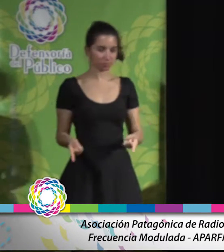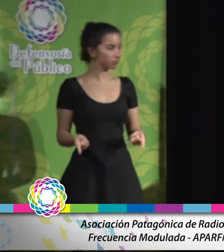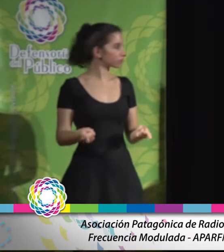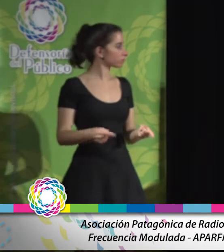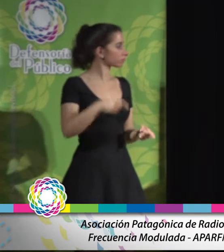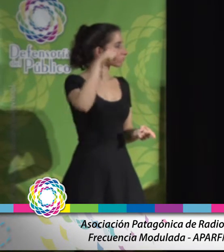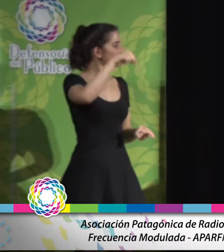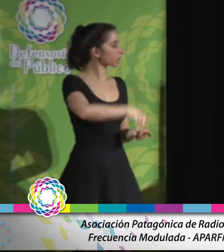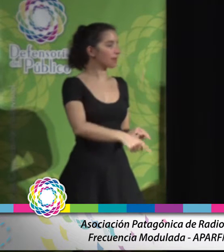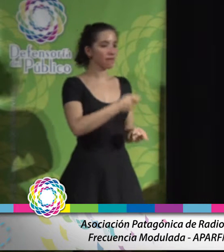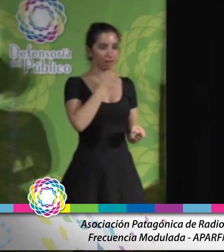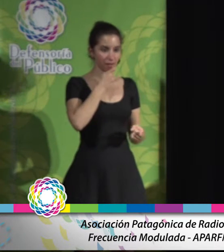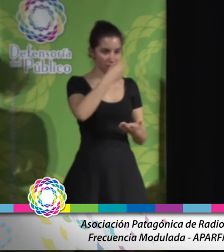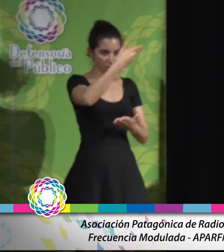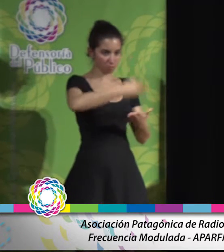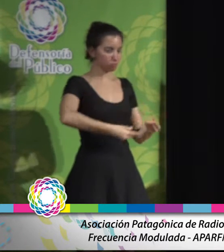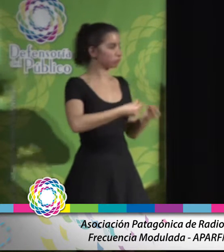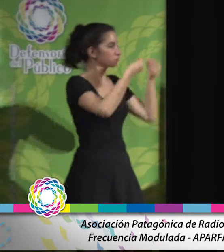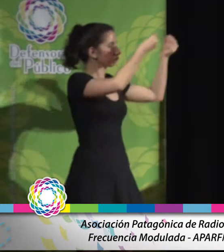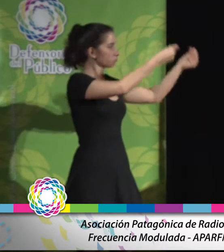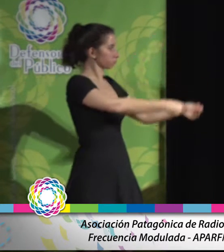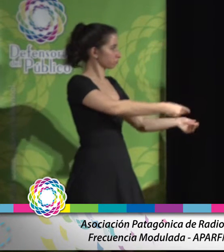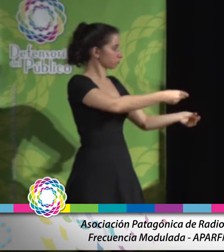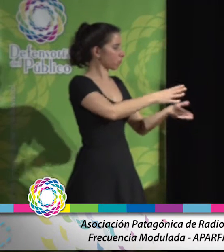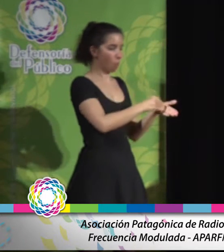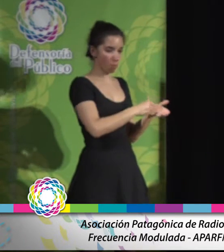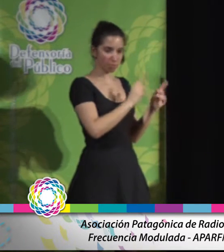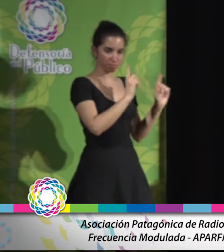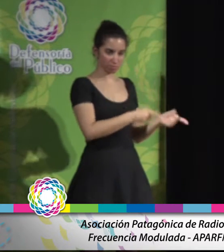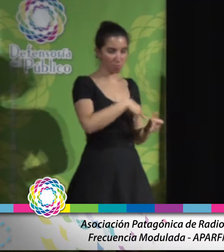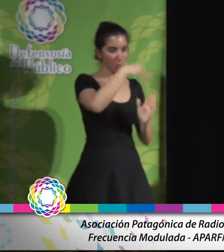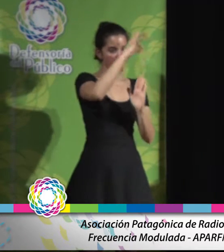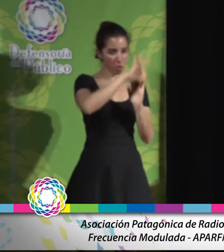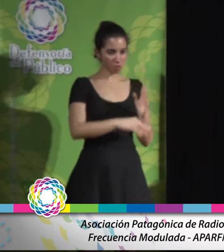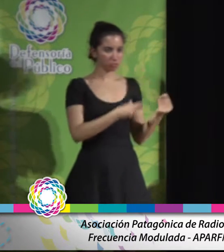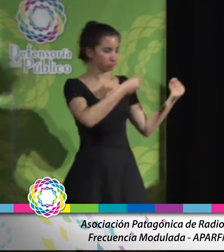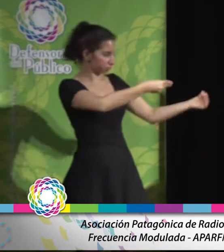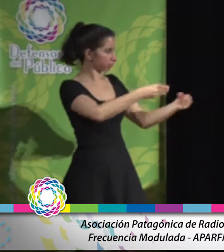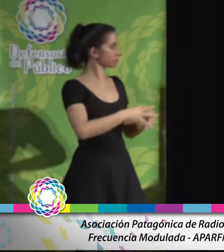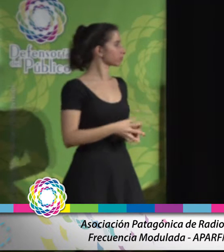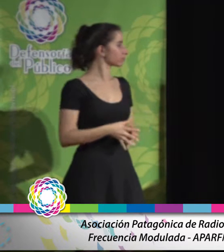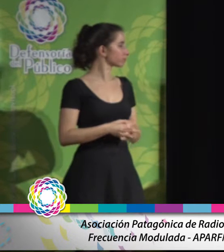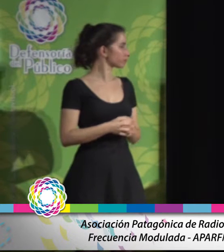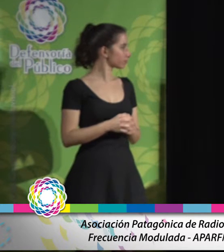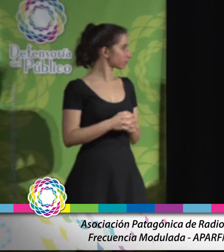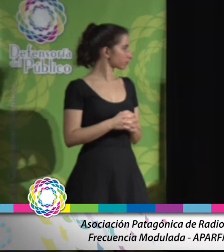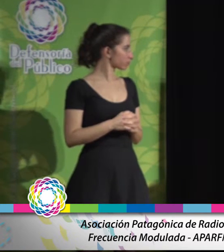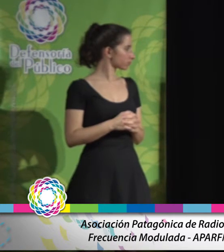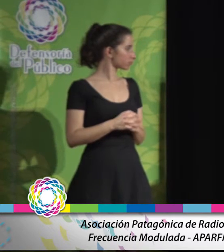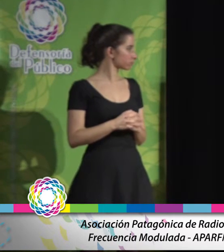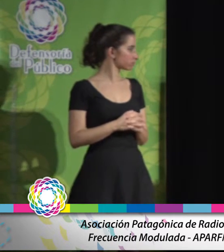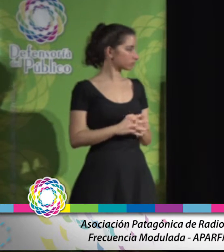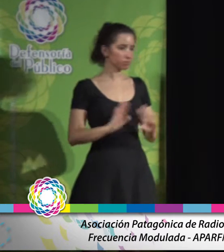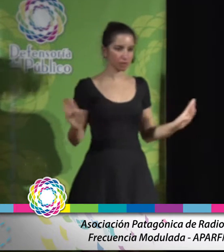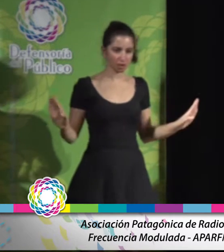caso vamos a dejar constancia de nuestra ponencia y de la copia del proyecto que hemos presentado al Congreso de la Nación. Repito, no